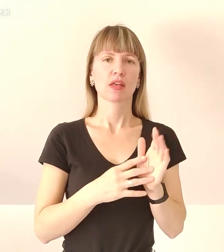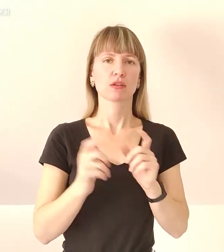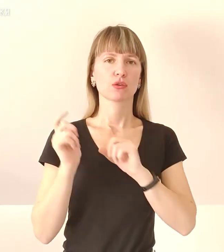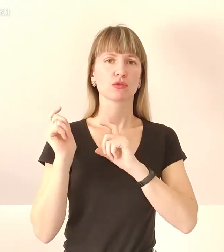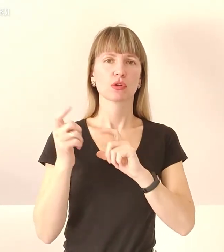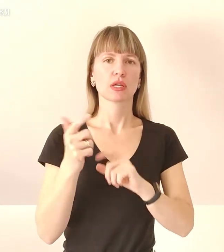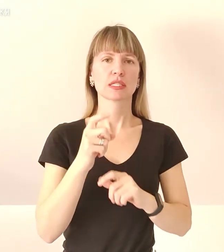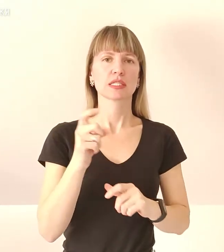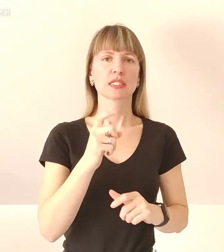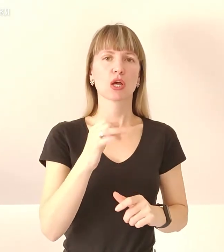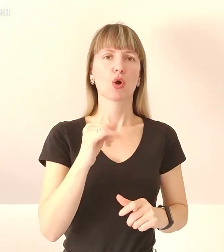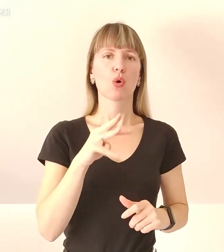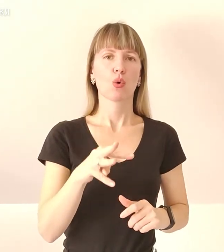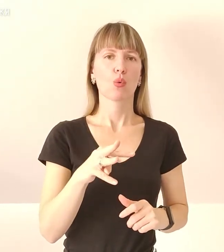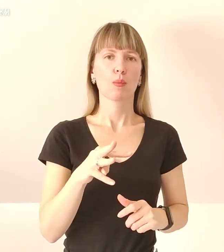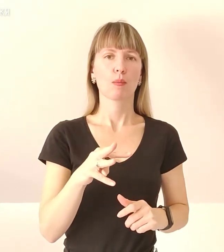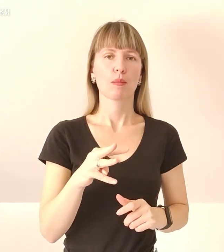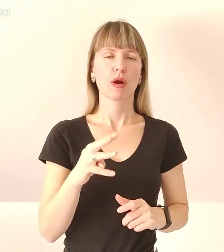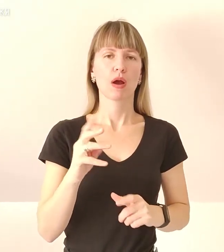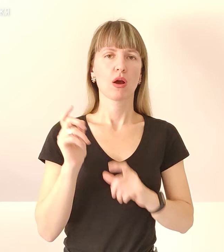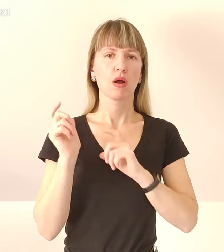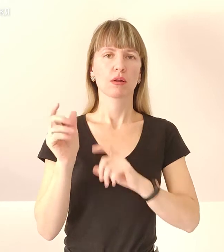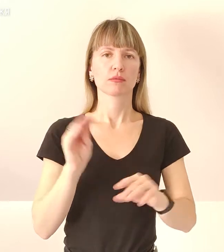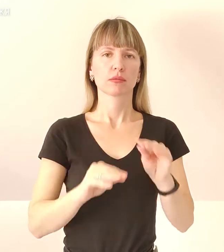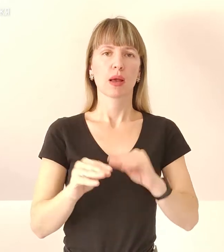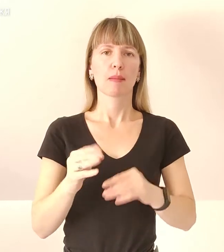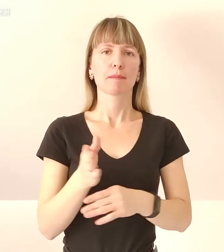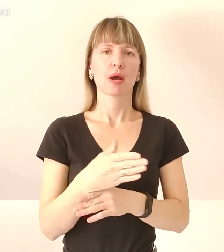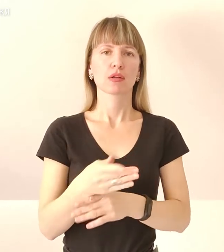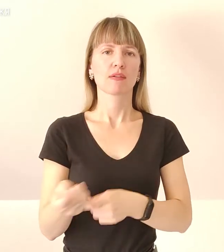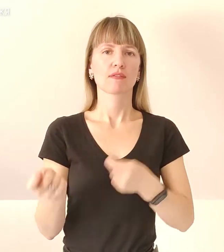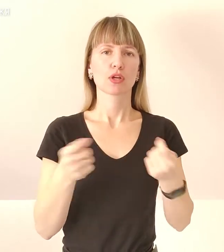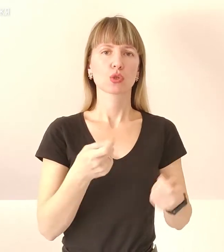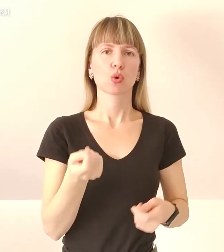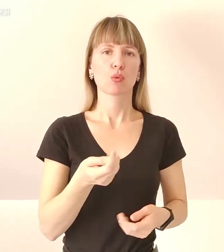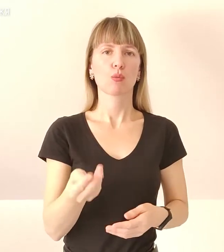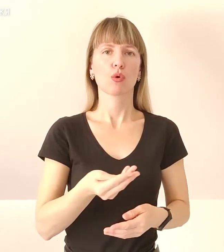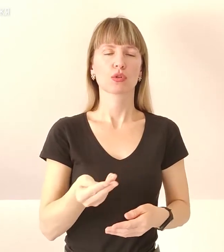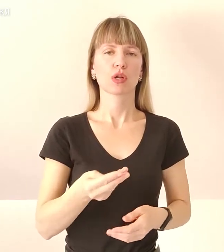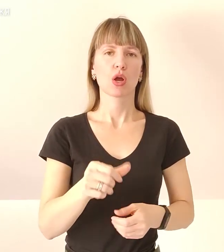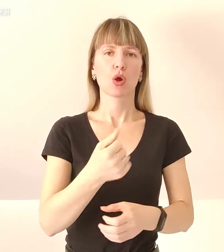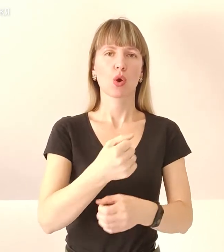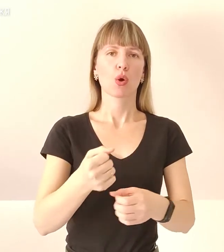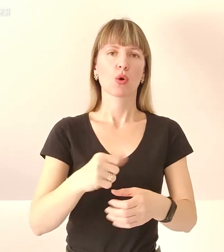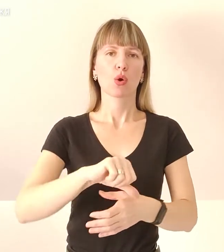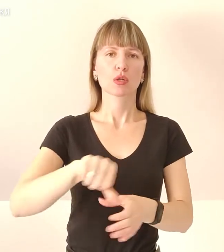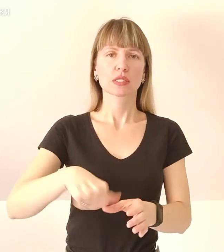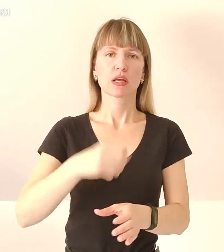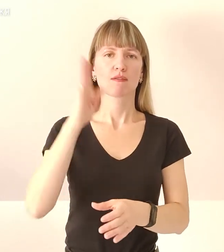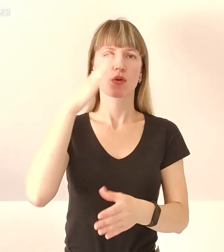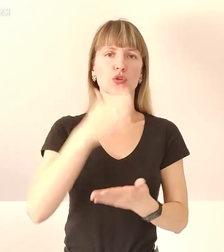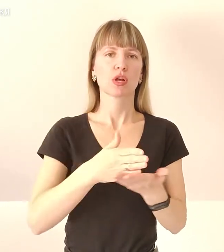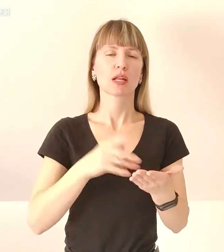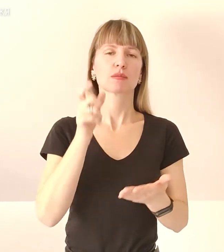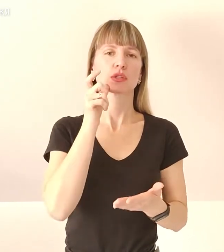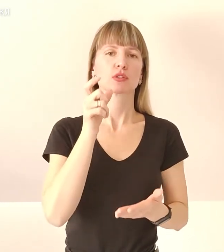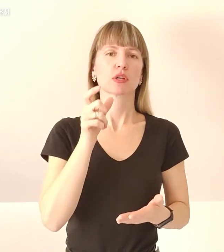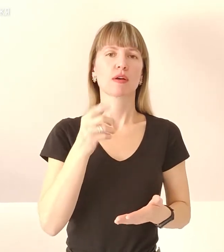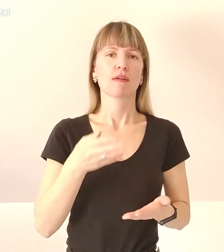гуманітарним власне вантажем. Маріупольцям везуть крупи, борошно, консерви, воду, хліб, чай, цукор, випічку, ліки.